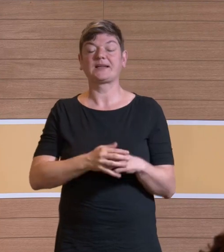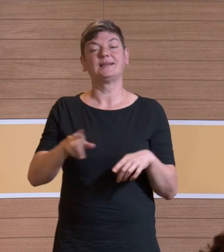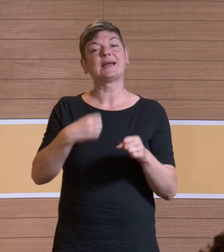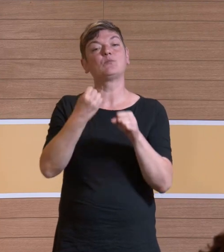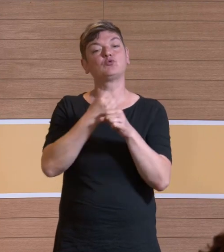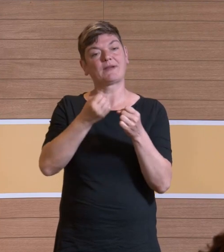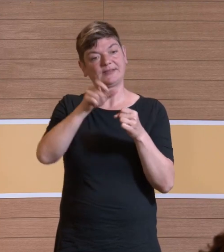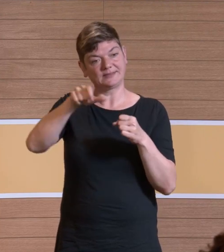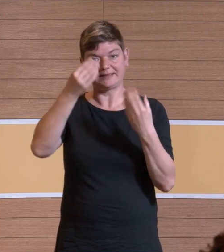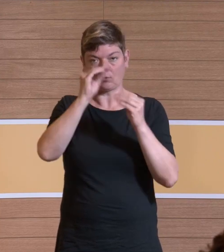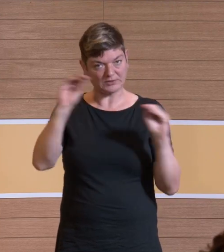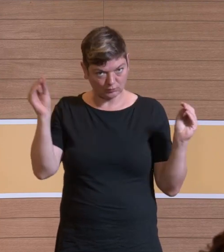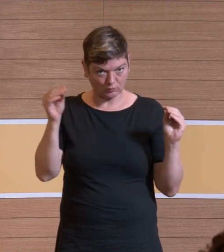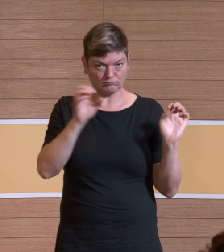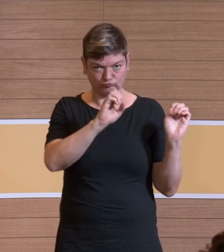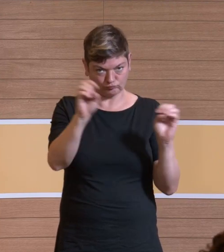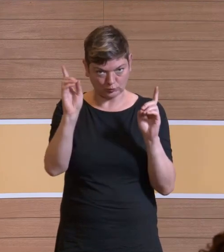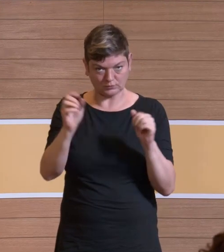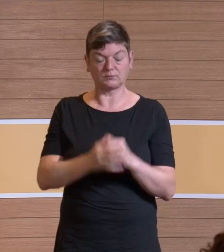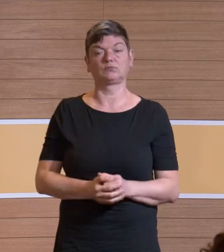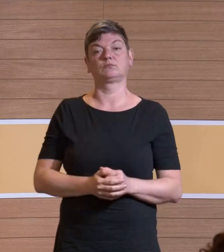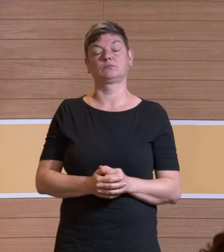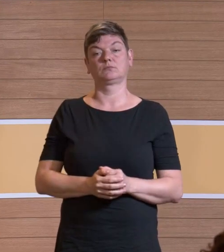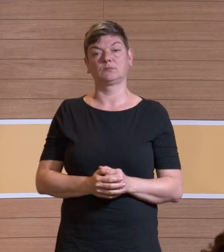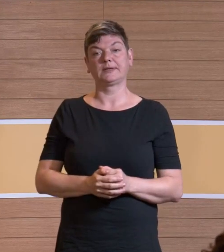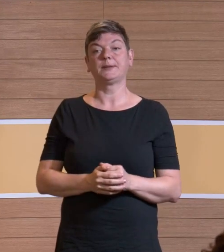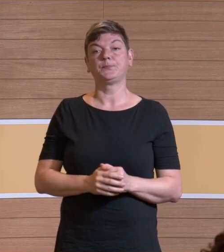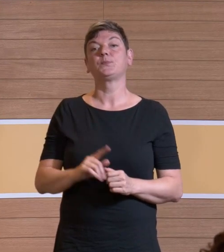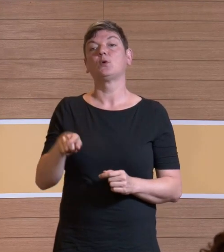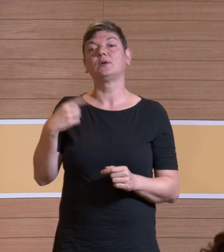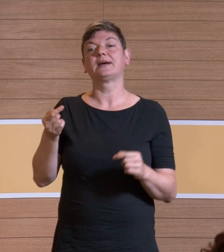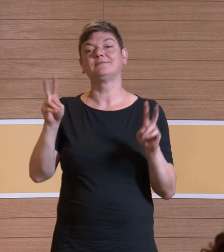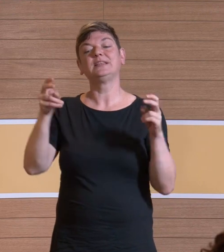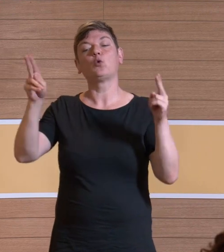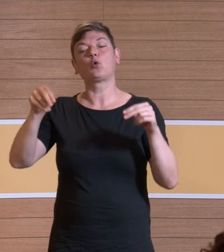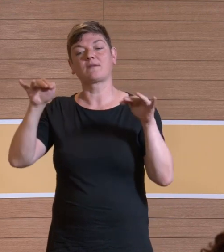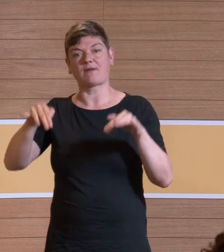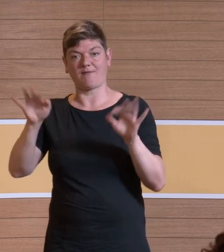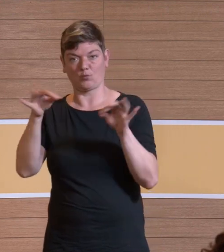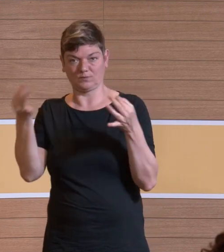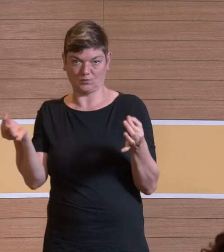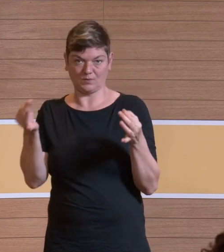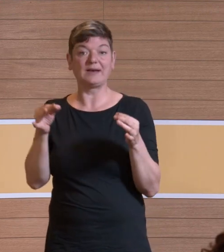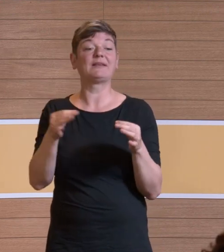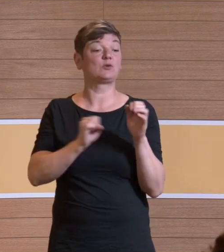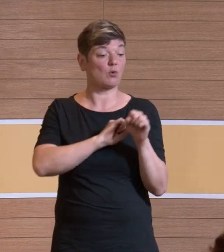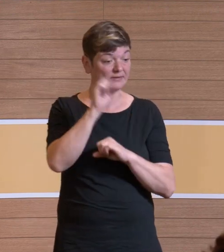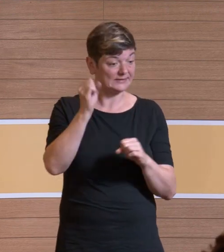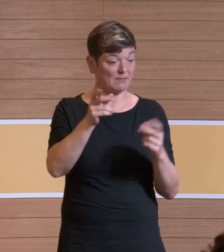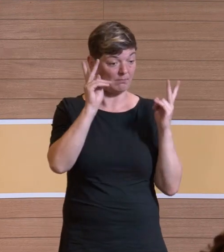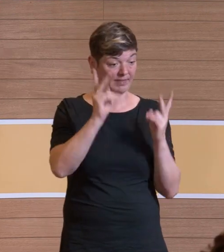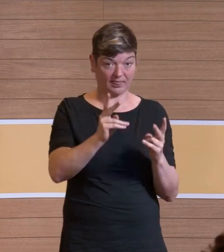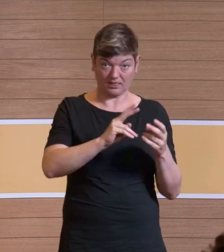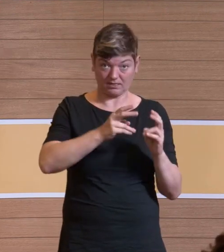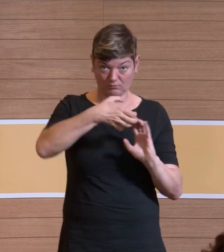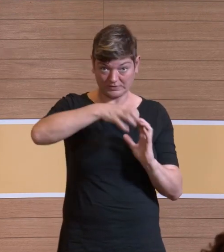informiert werden, will ich jetzt nichts zu sagen. Und dann gibt es nachher noch so eine Rückfallfunktion. Wenn dennoch hohe Konzentrationen sind,